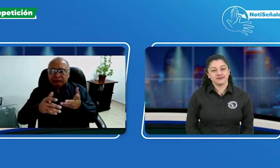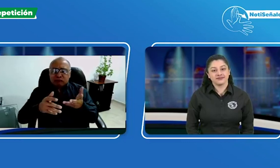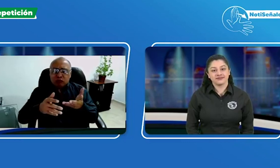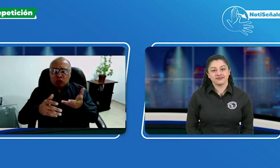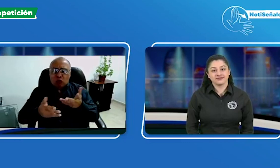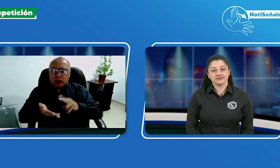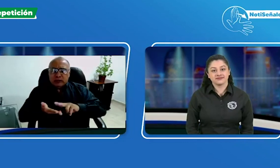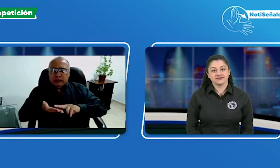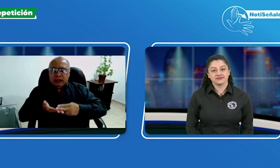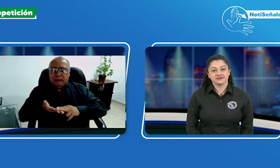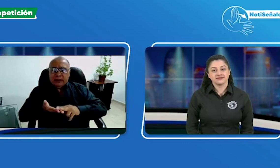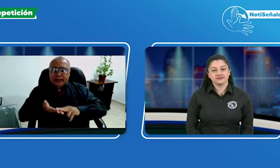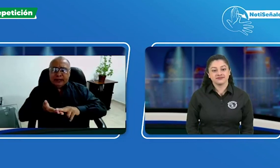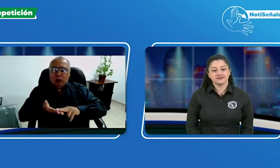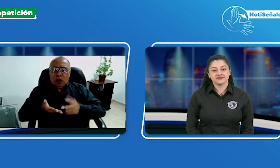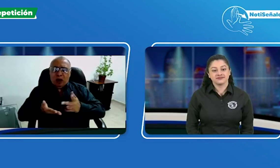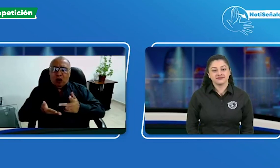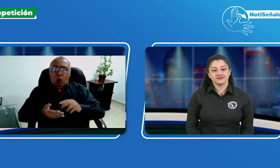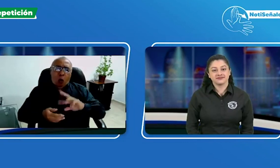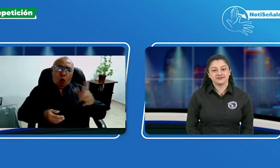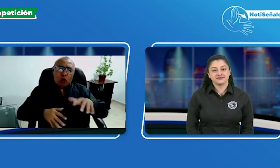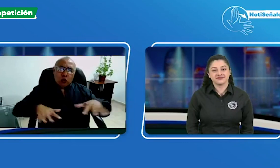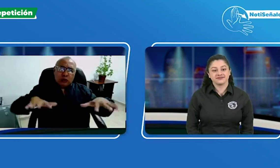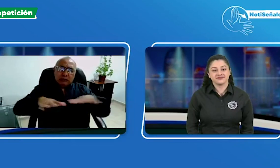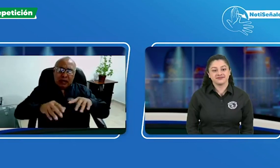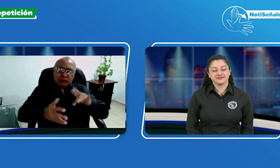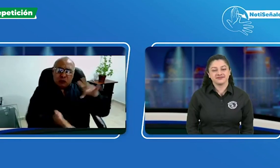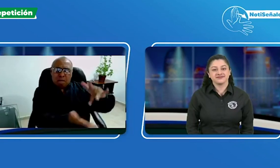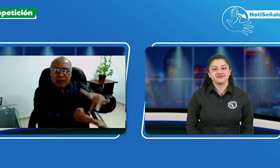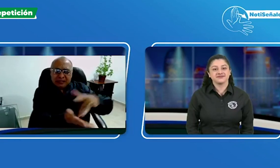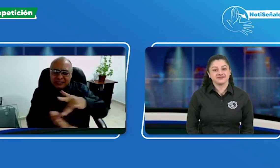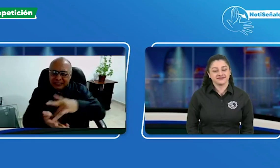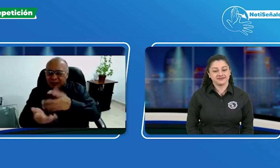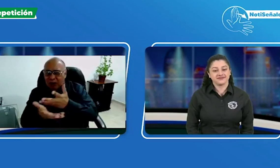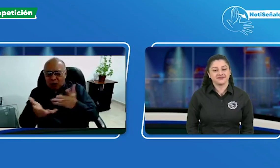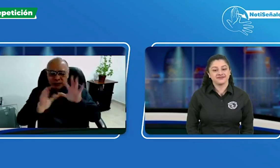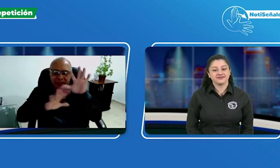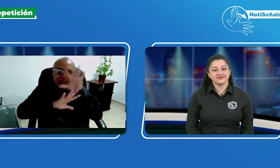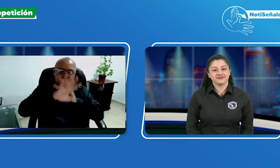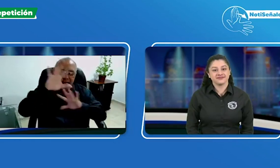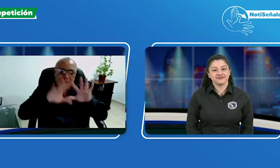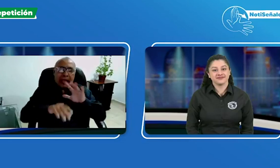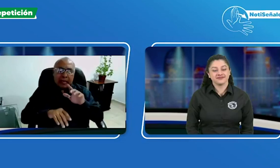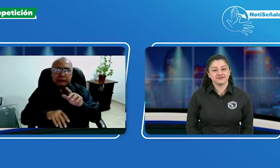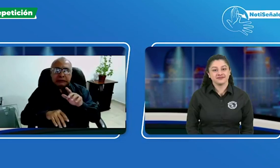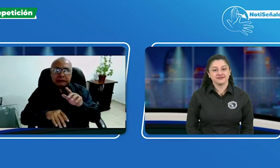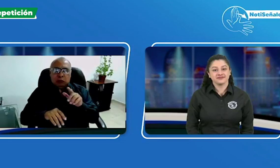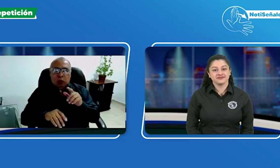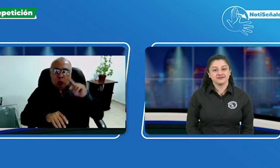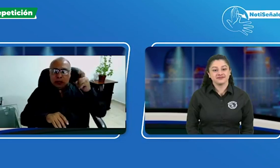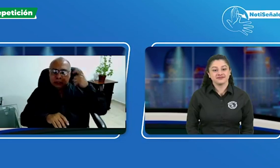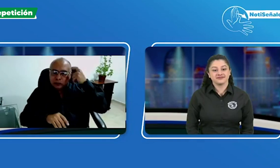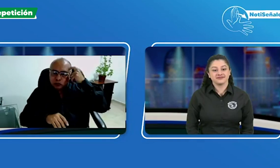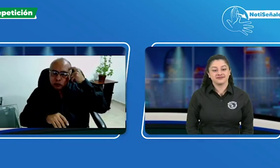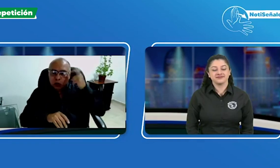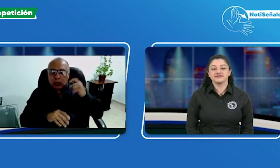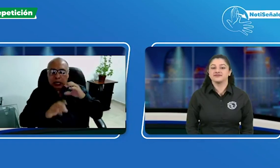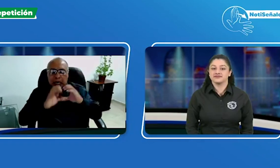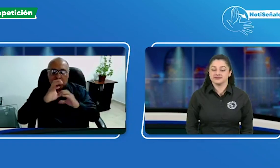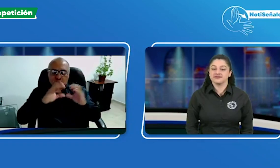personas intérpretes las más aptas para dar la formación en lengua de señas o participar en otros espacios ya que